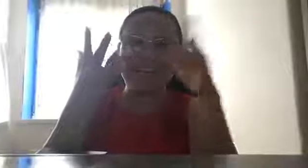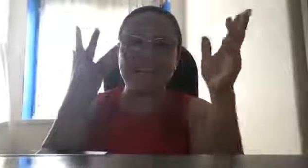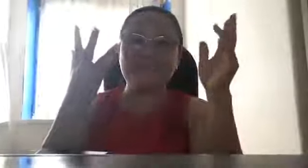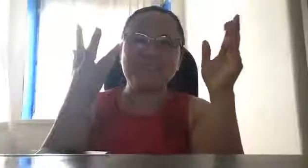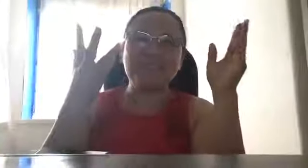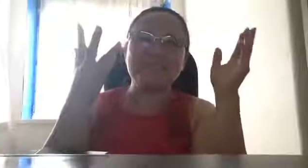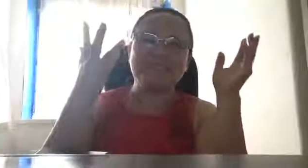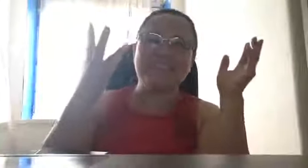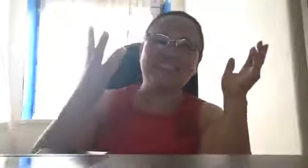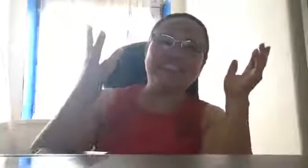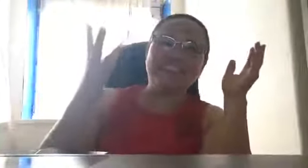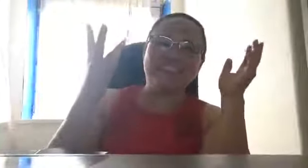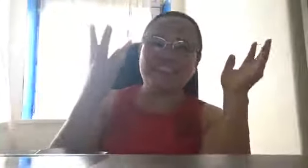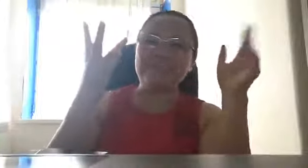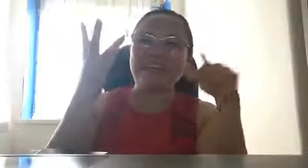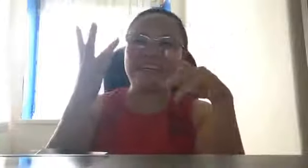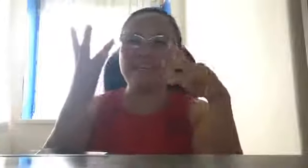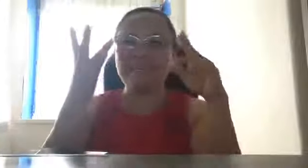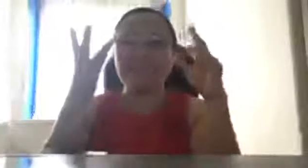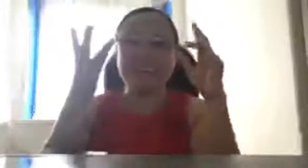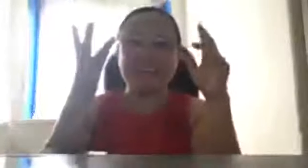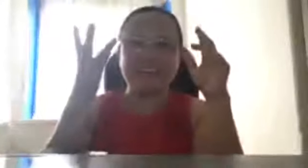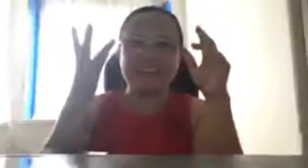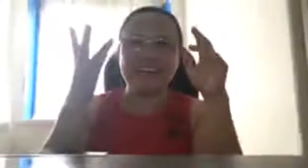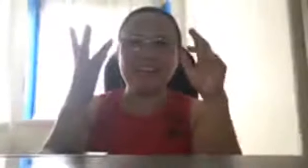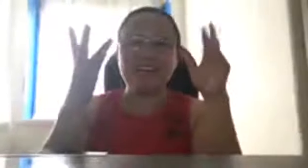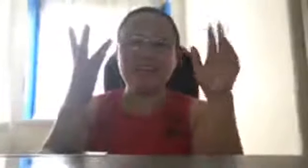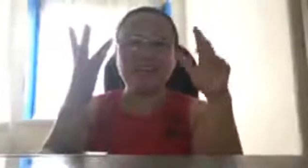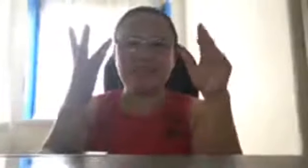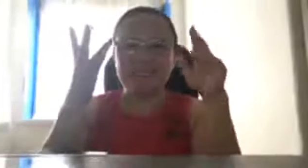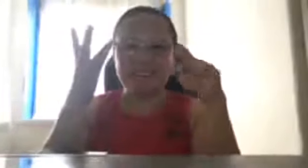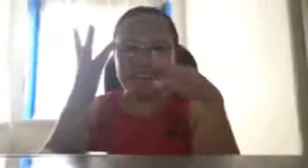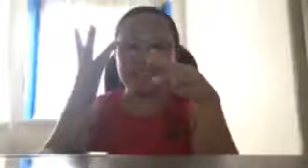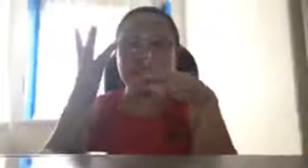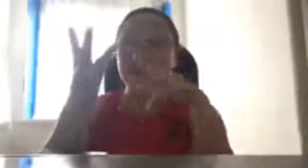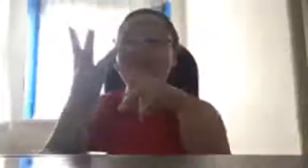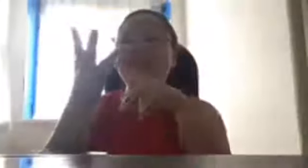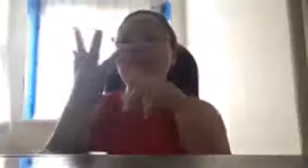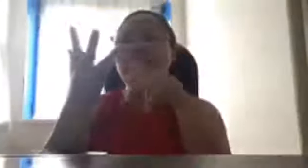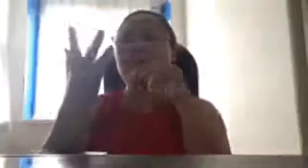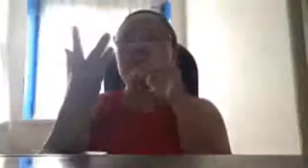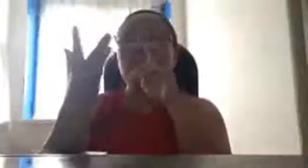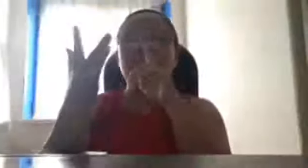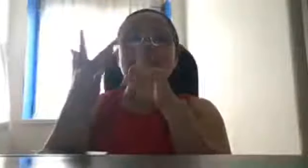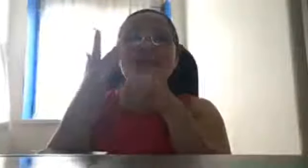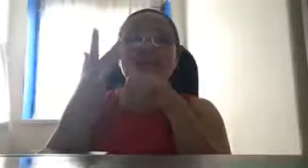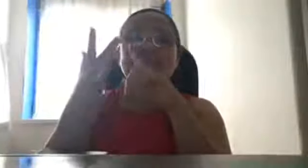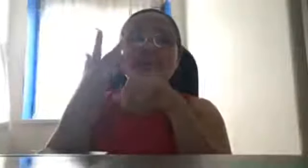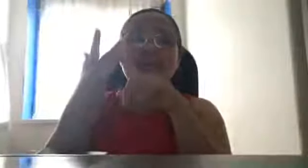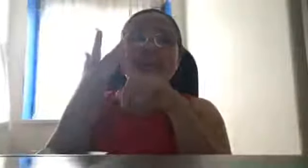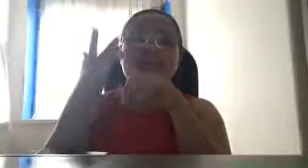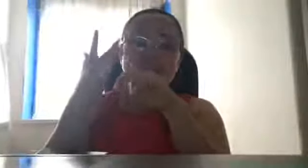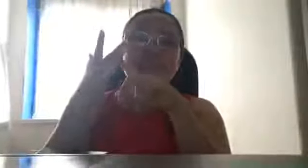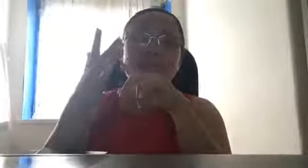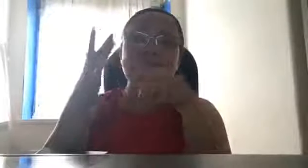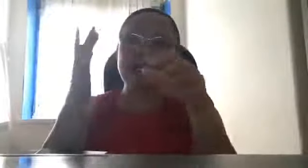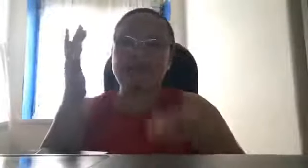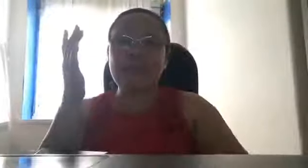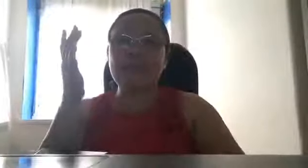pag, anonymous, kasi parang, mga, naglolo ko lang kayo, di ba? Pag ang NBI, ang NBI, talaga